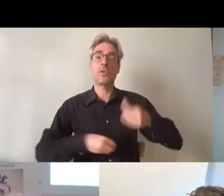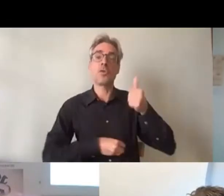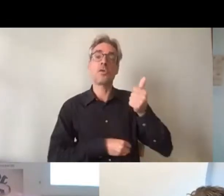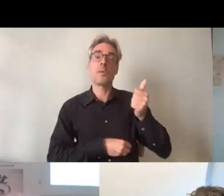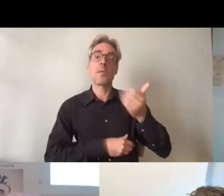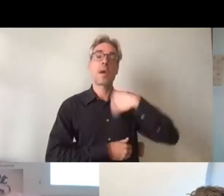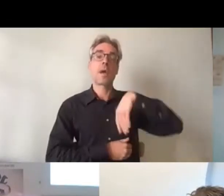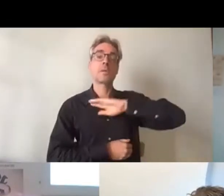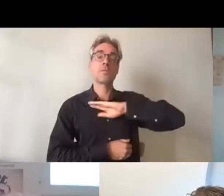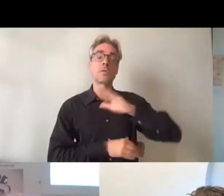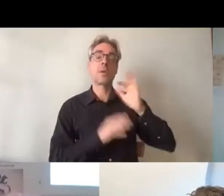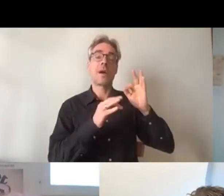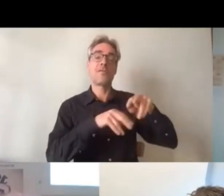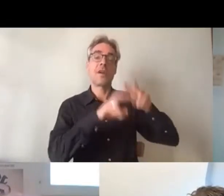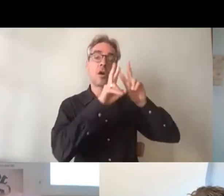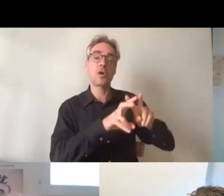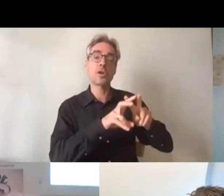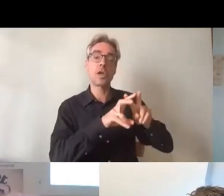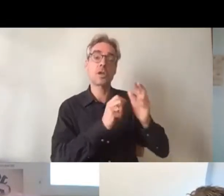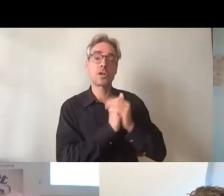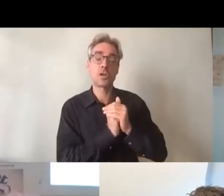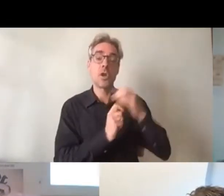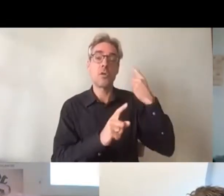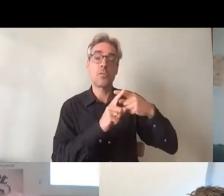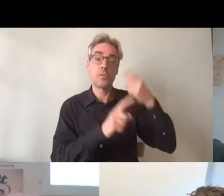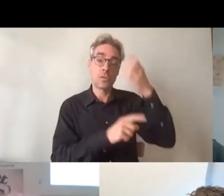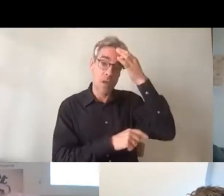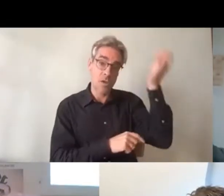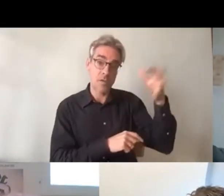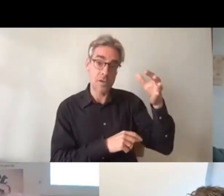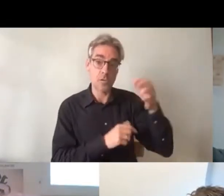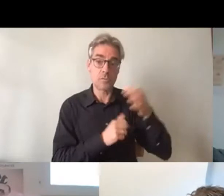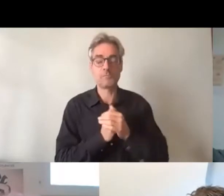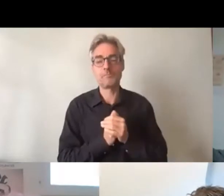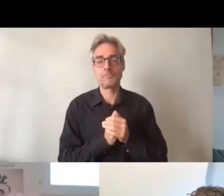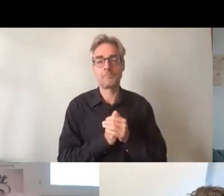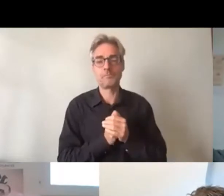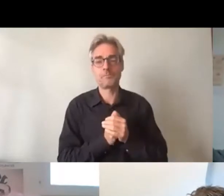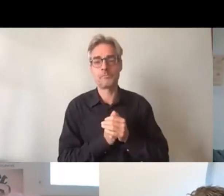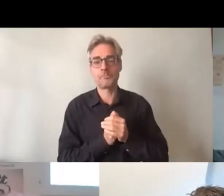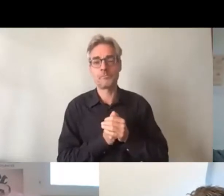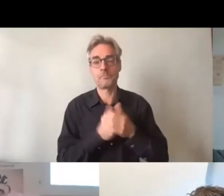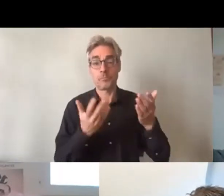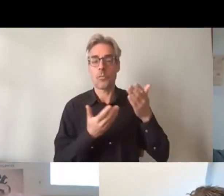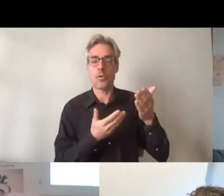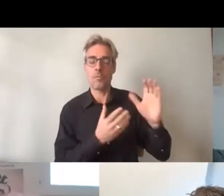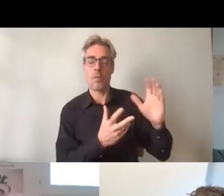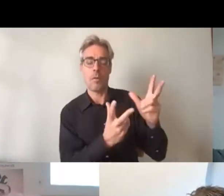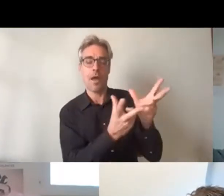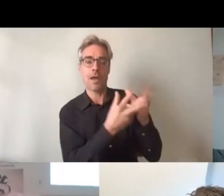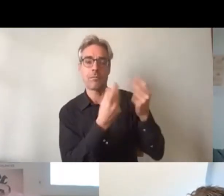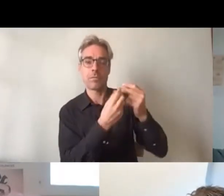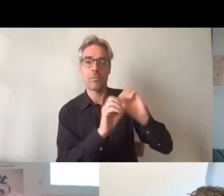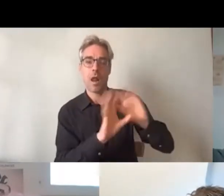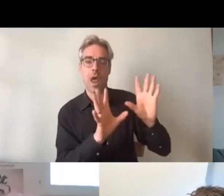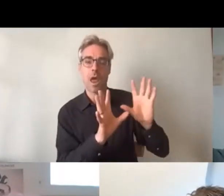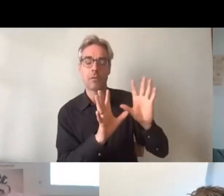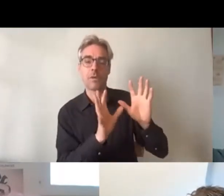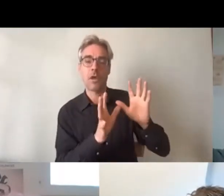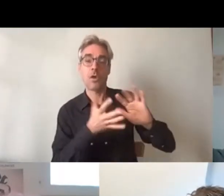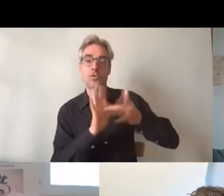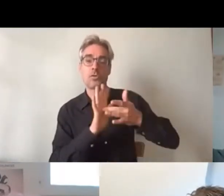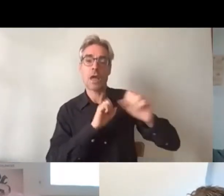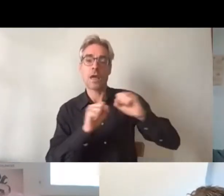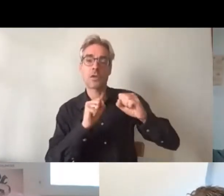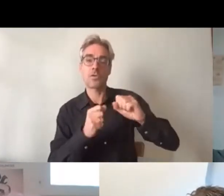des questions de recherche et d'innovation, et pourra nous éclairer également sur toutes les actions que l'on peut